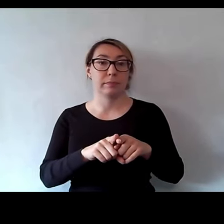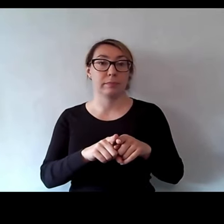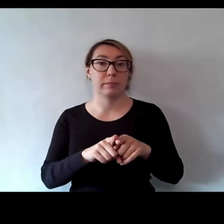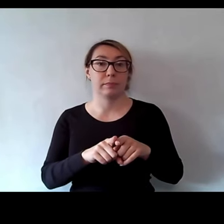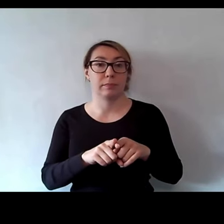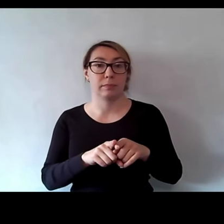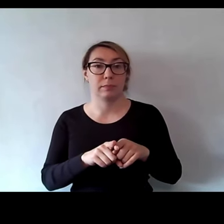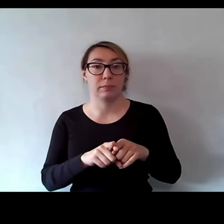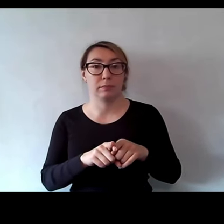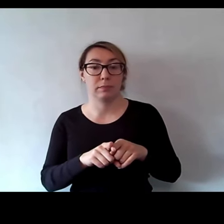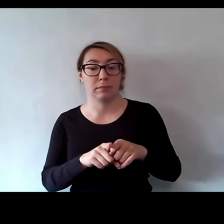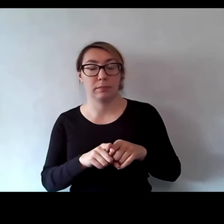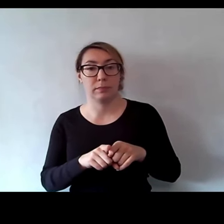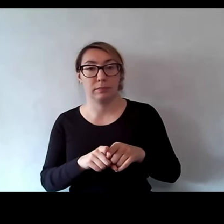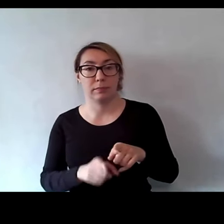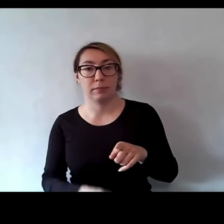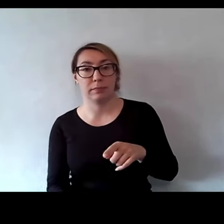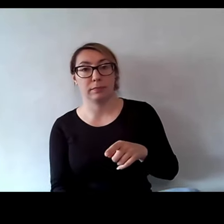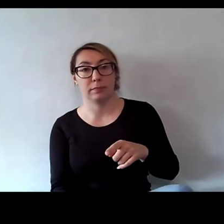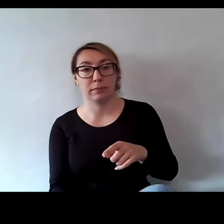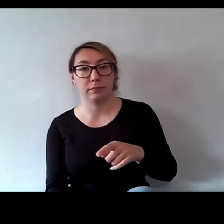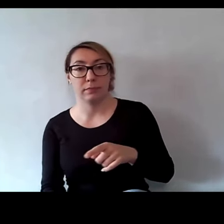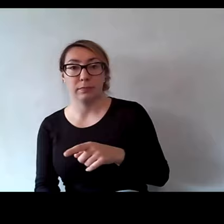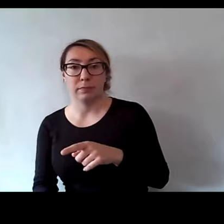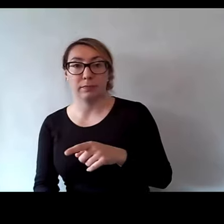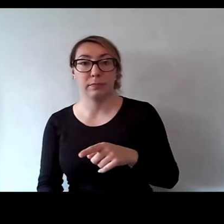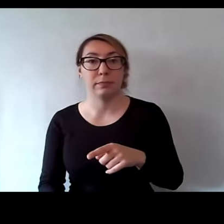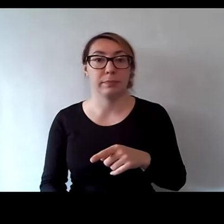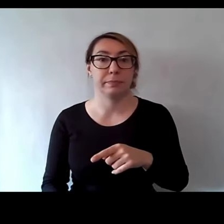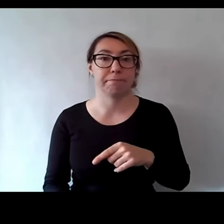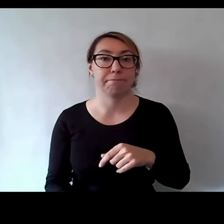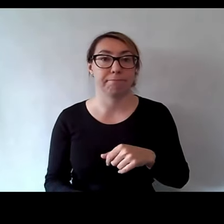jak to się nazywa ujęć